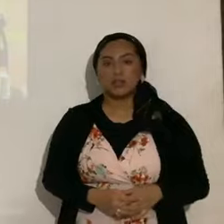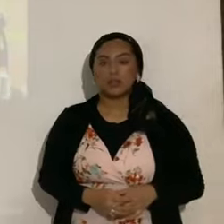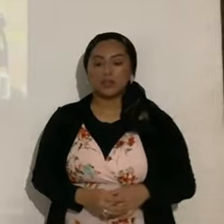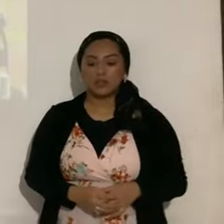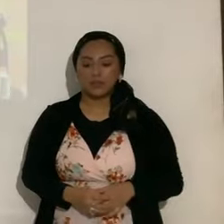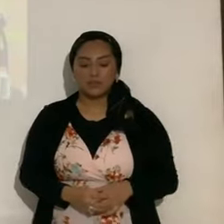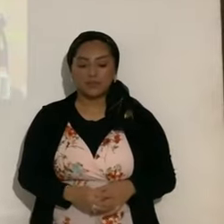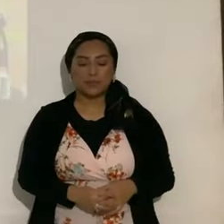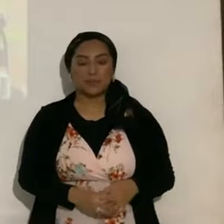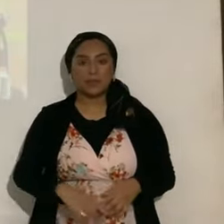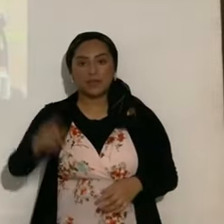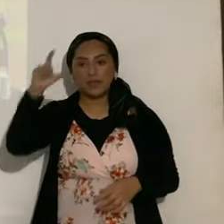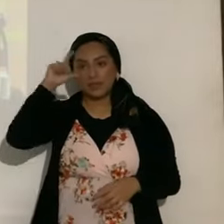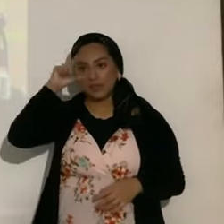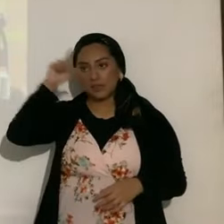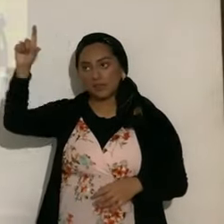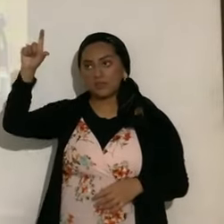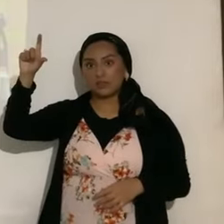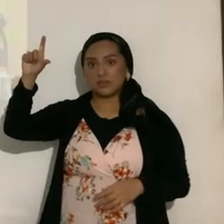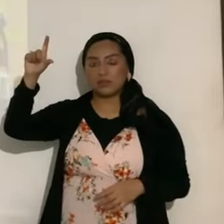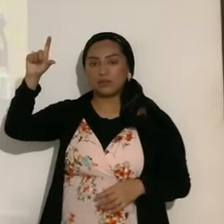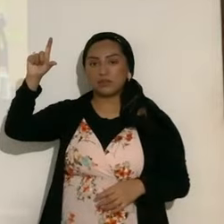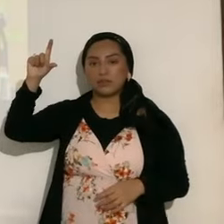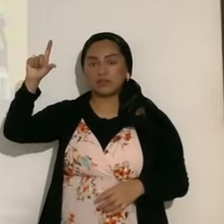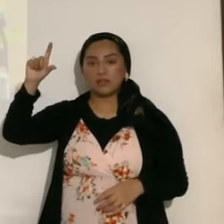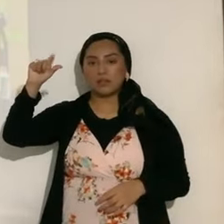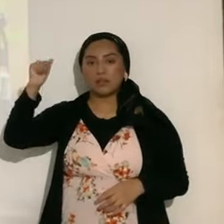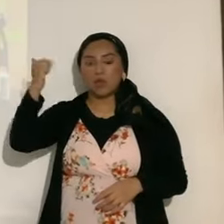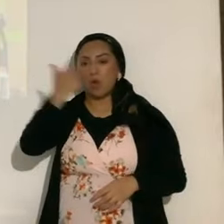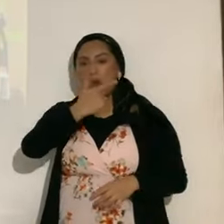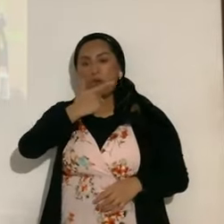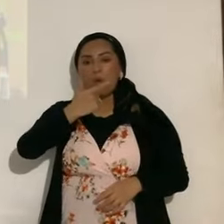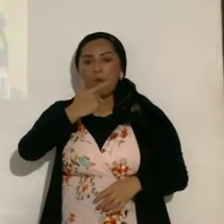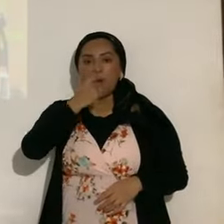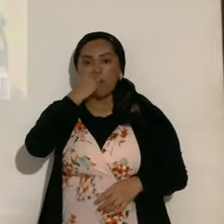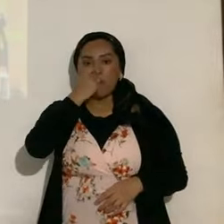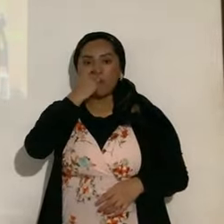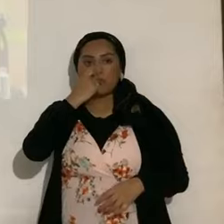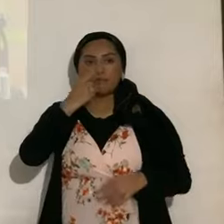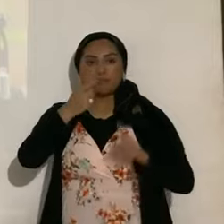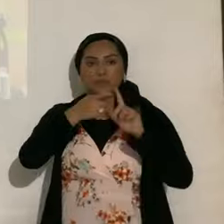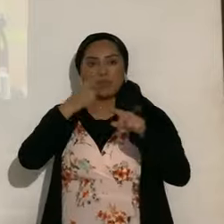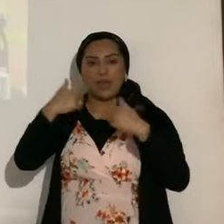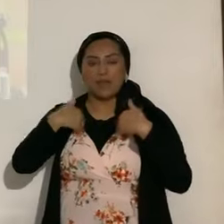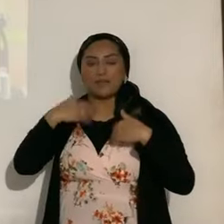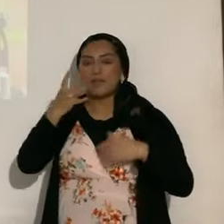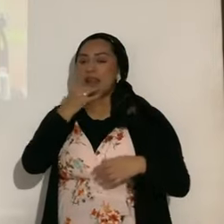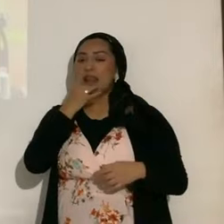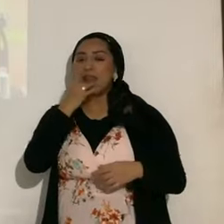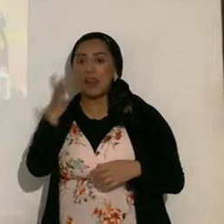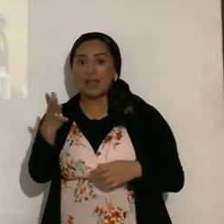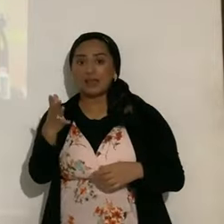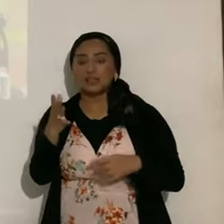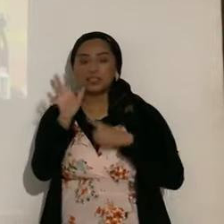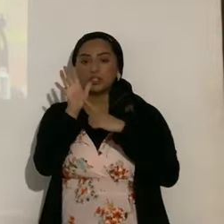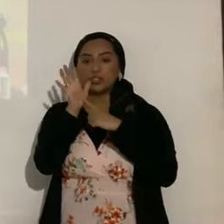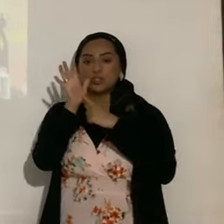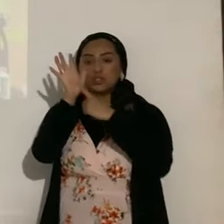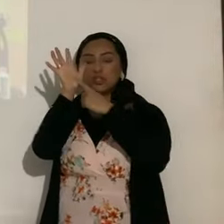la Luna, y todo cuerpo oclusivo, de una fuente de luz, proyecta una sombra, que